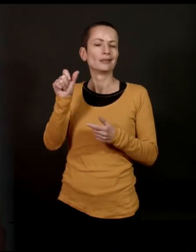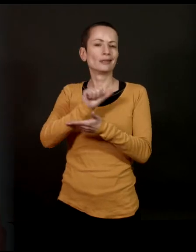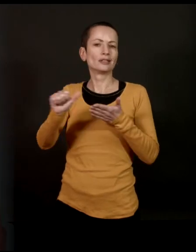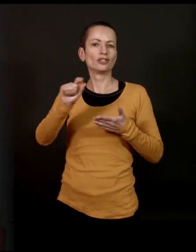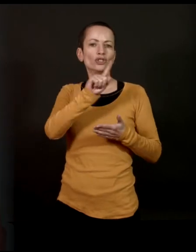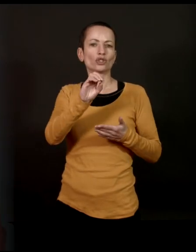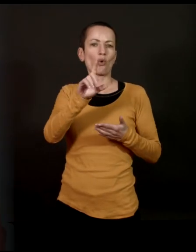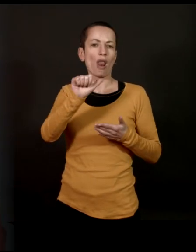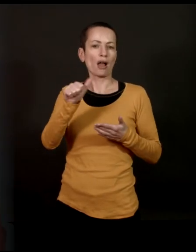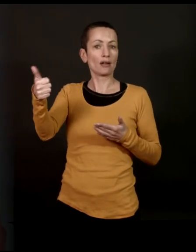vais vous citer Zola.